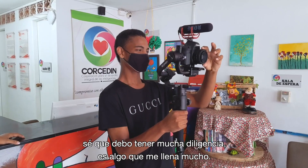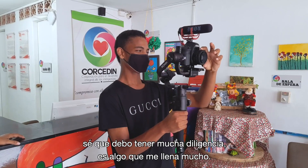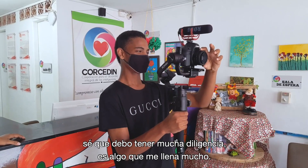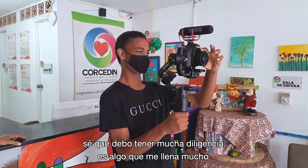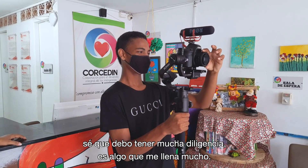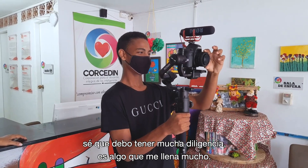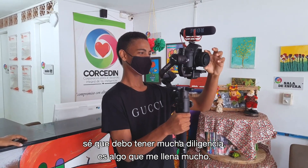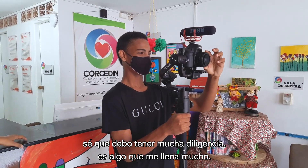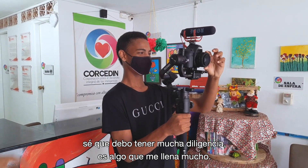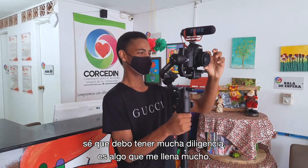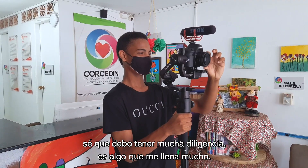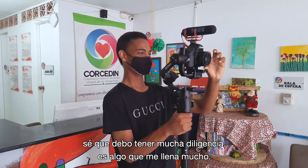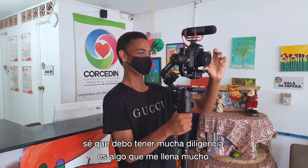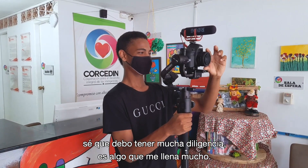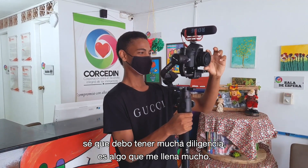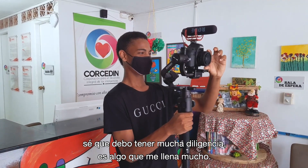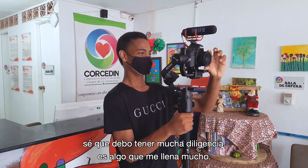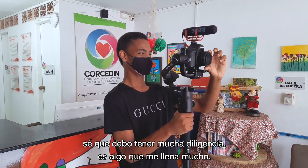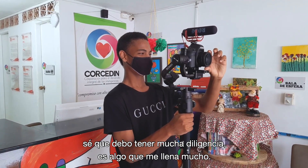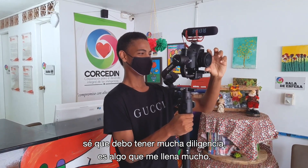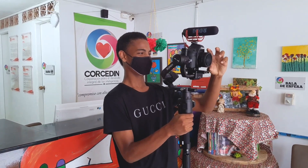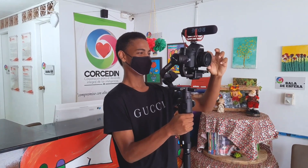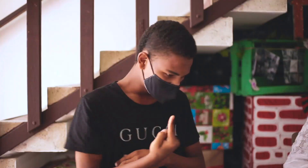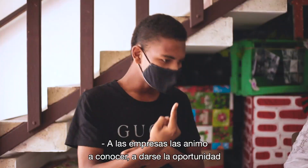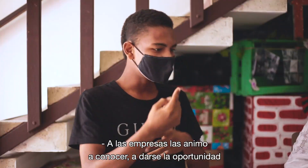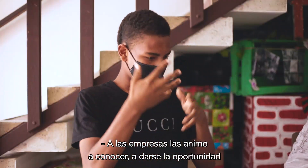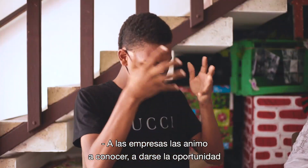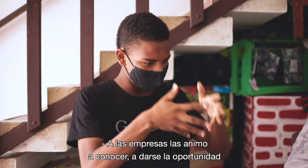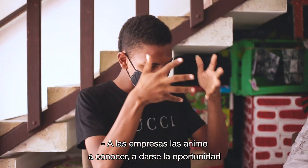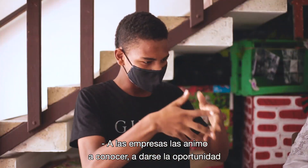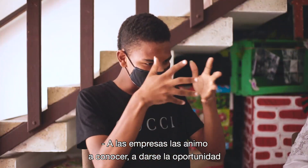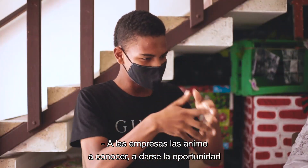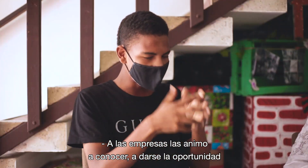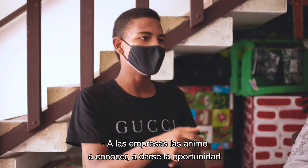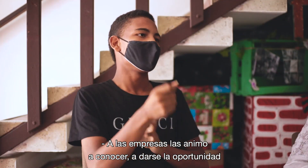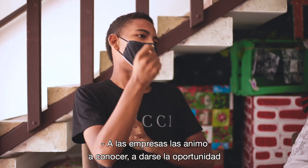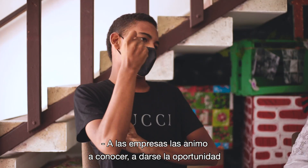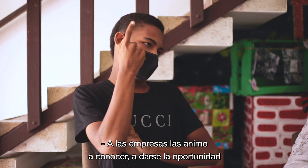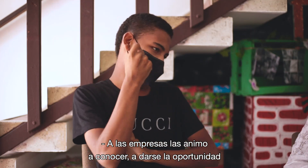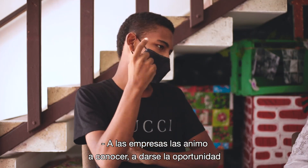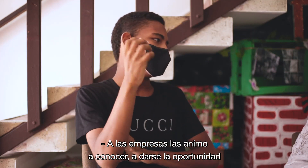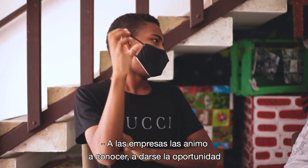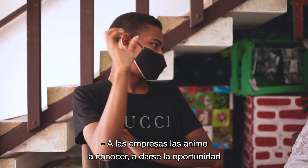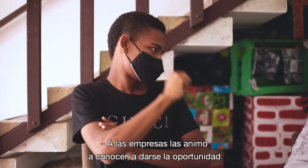debo tener mucha diligencia, es algo que me llena mucho. A las empresas las animo a conocer, a darse la oportunidad